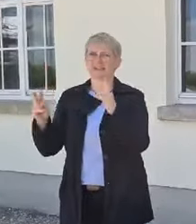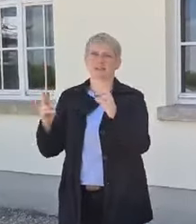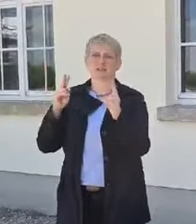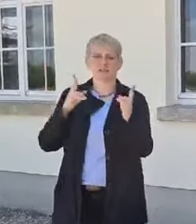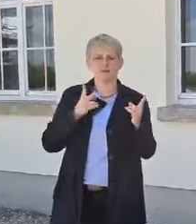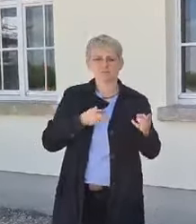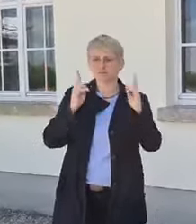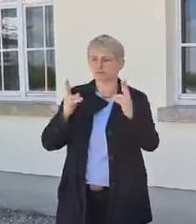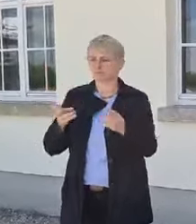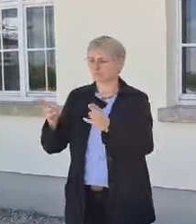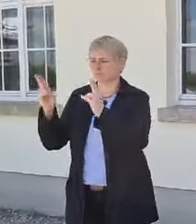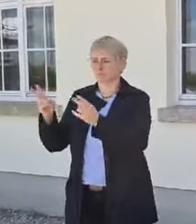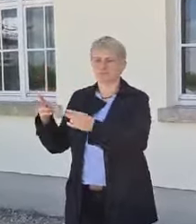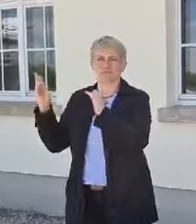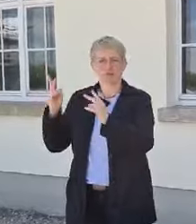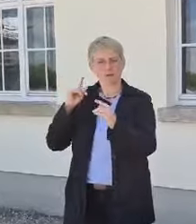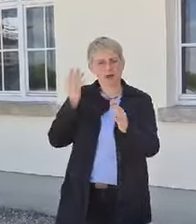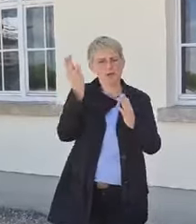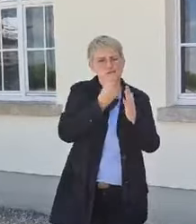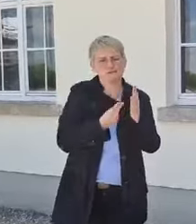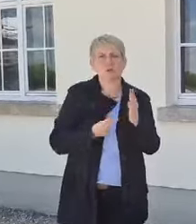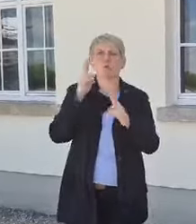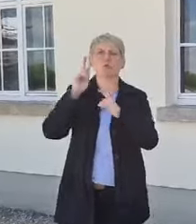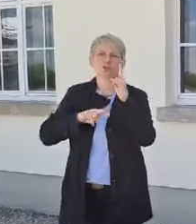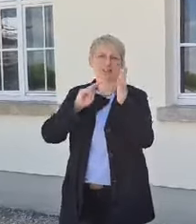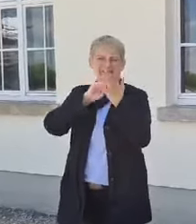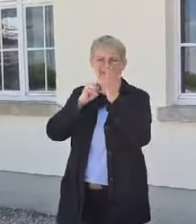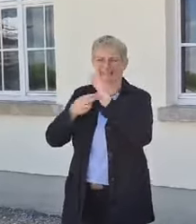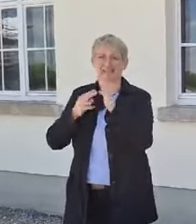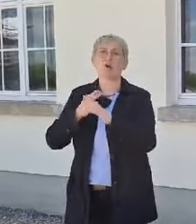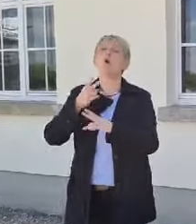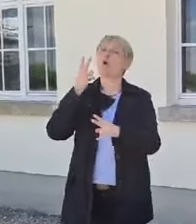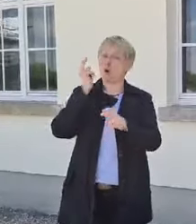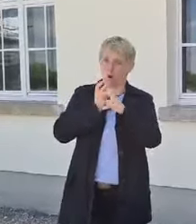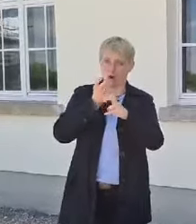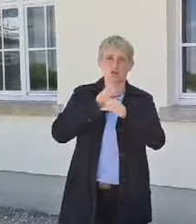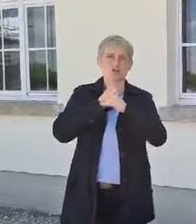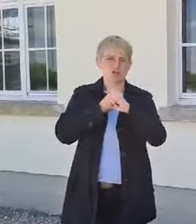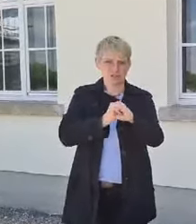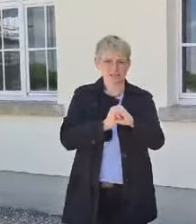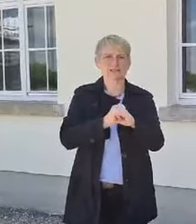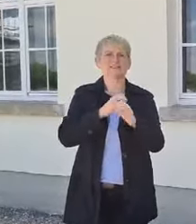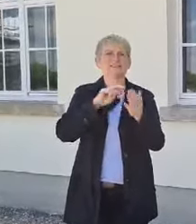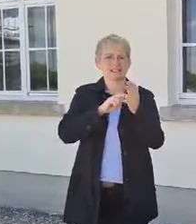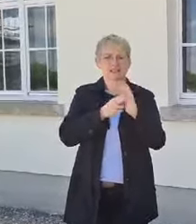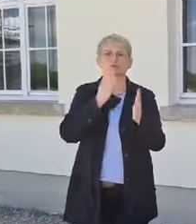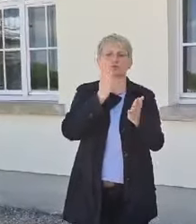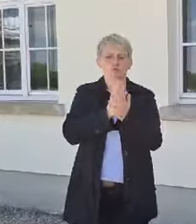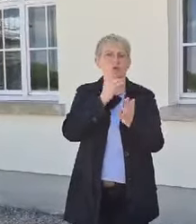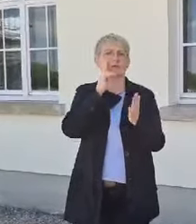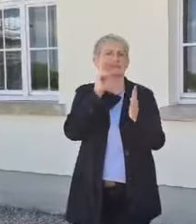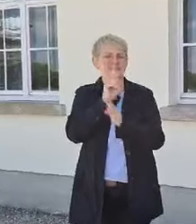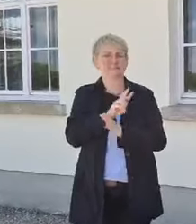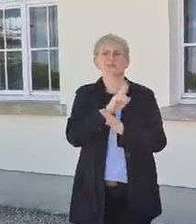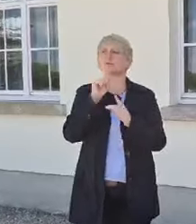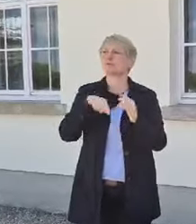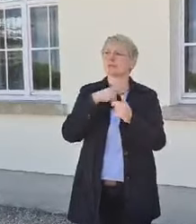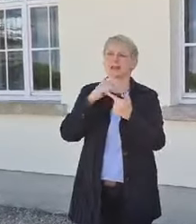aufzuarbeiten und in verschiedenen Techniken. Eben einmal in der Holzschnitttechnik, wie wir schon gesehen haben, und dann einmal Acryl hinter